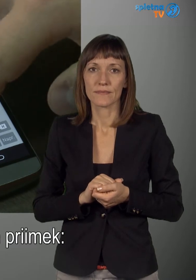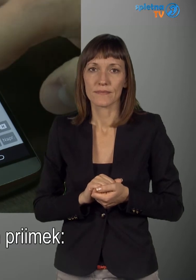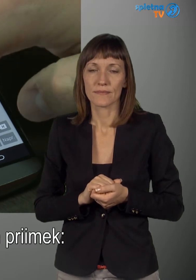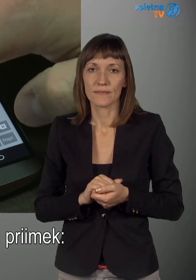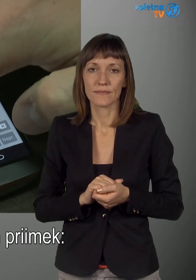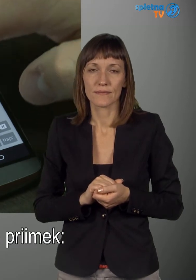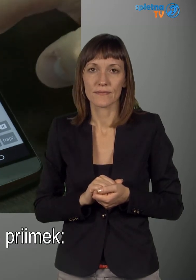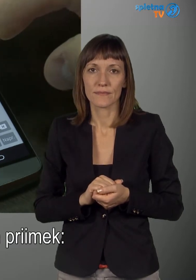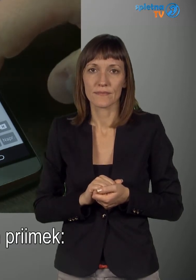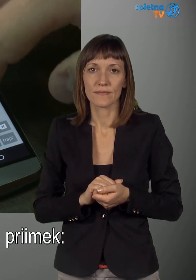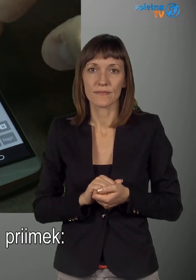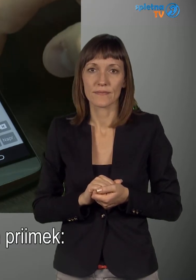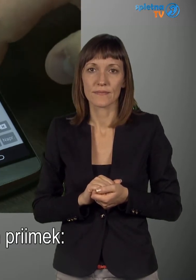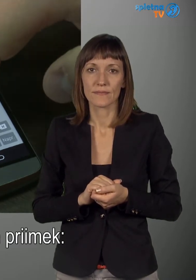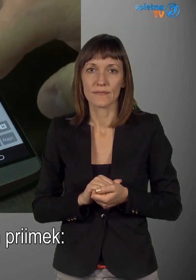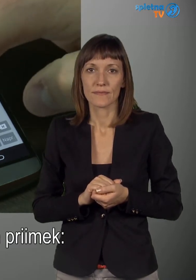Janos Novak.